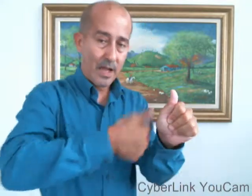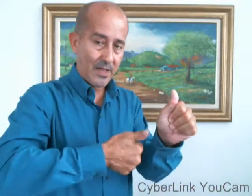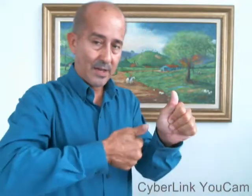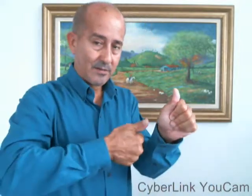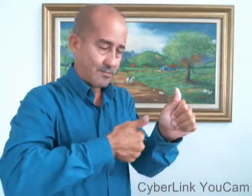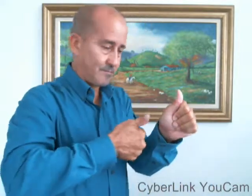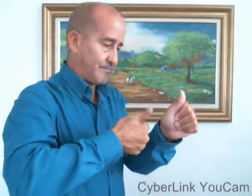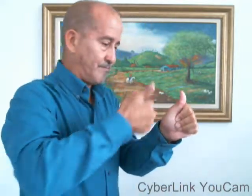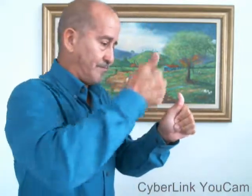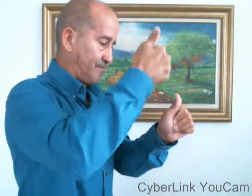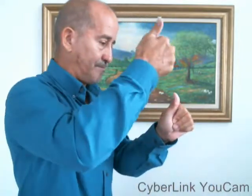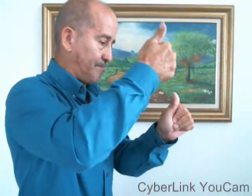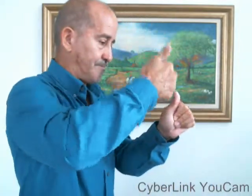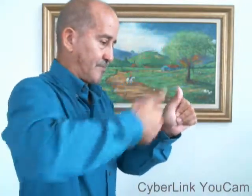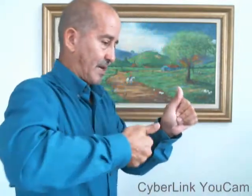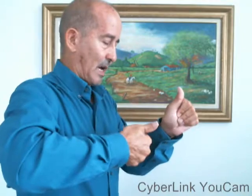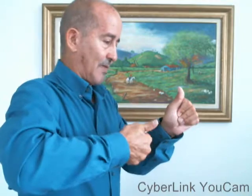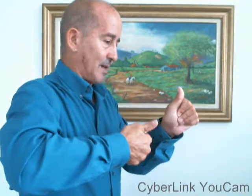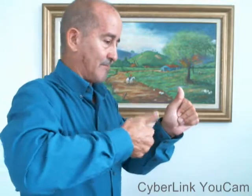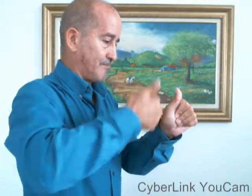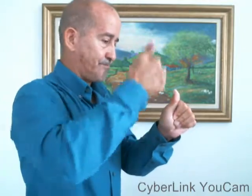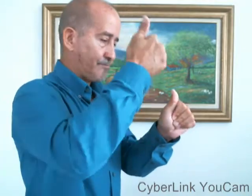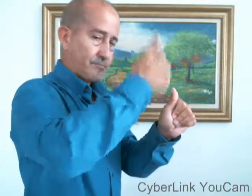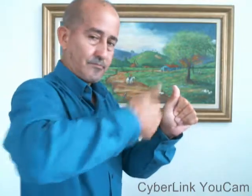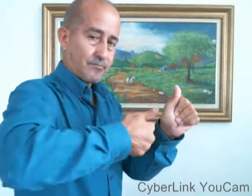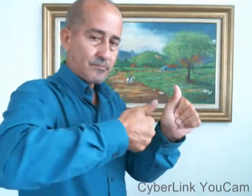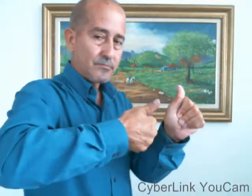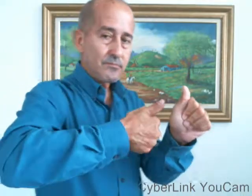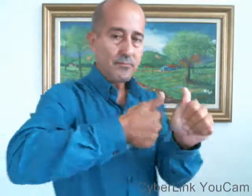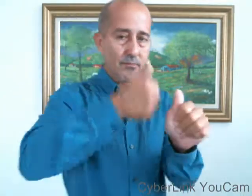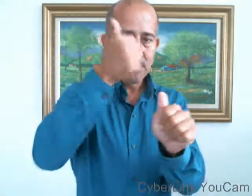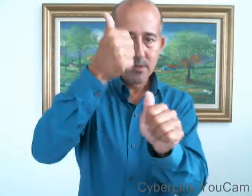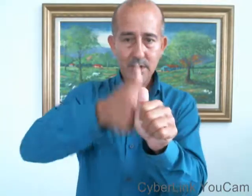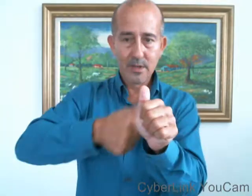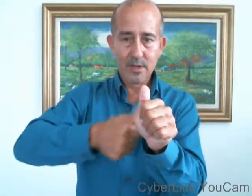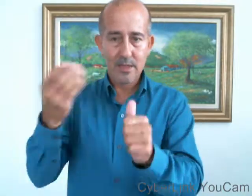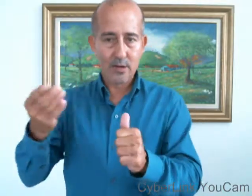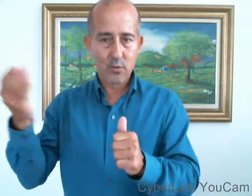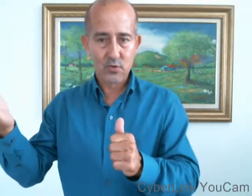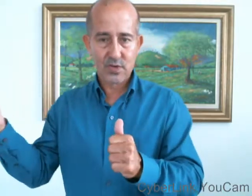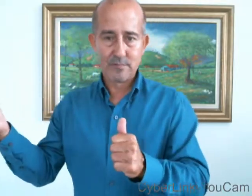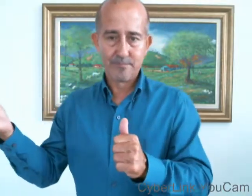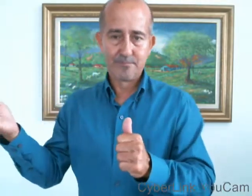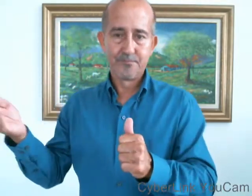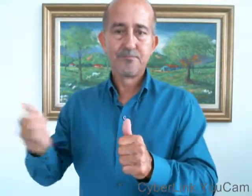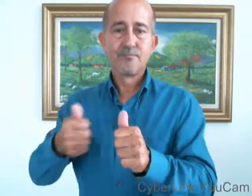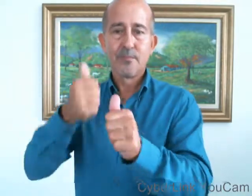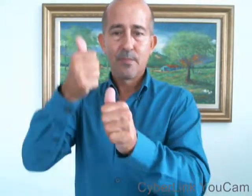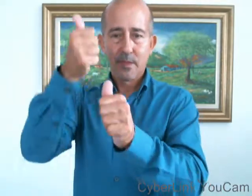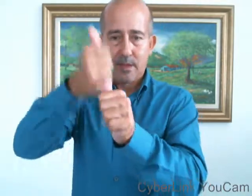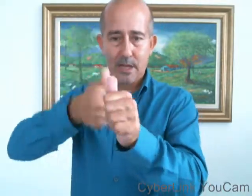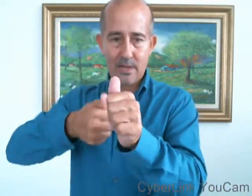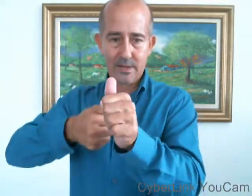cada, cada, cada, cada cosa, cada,